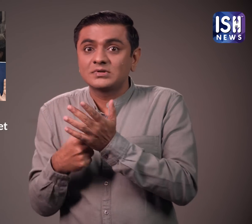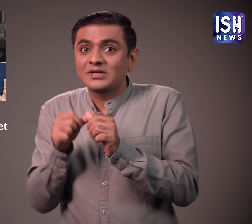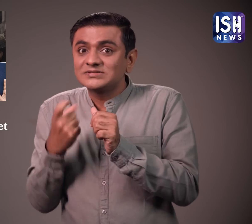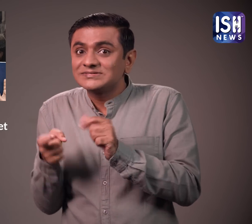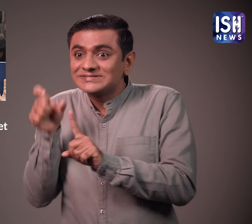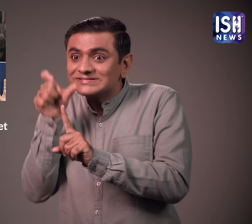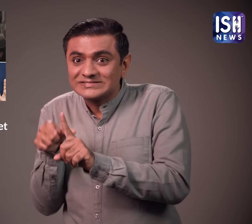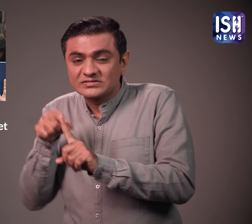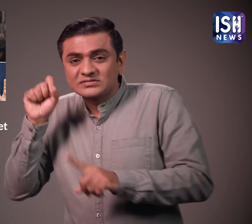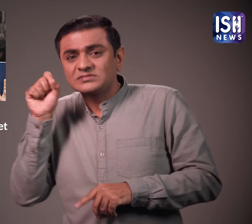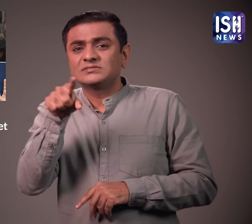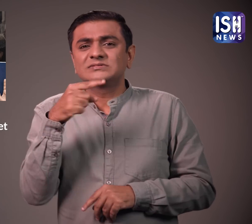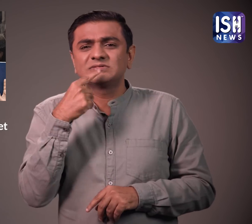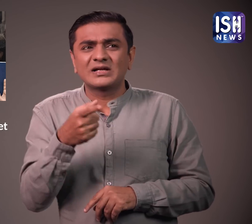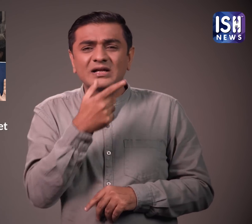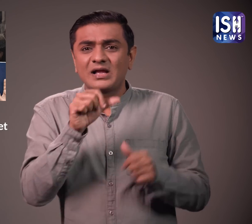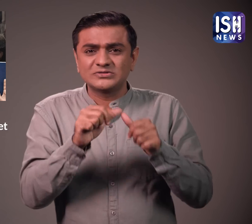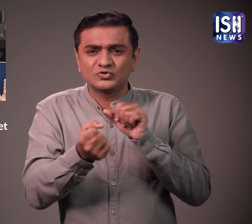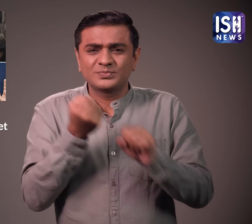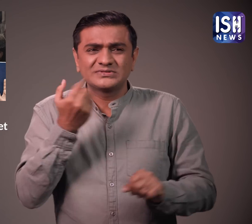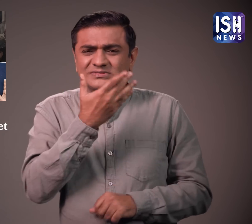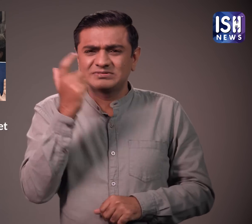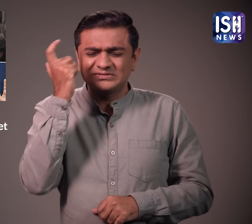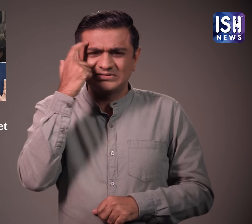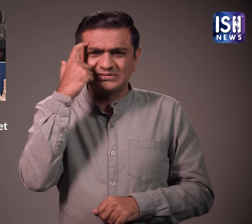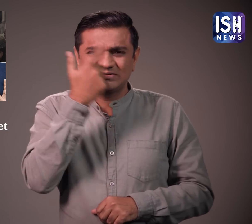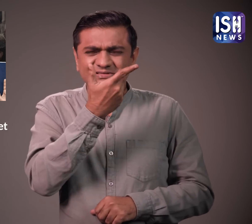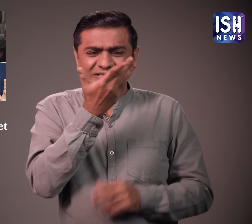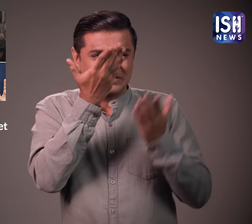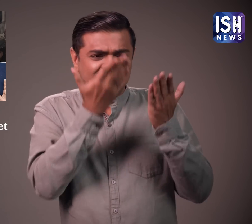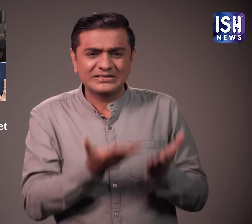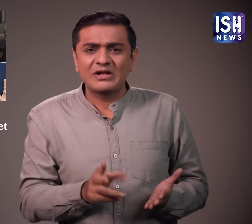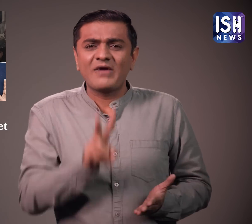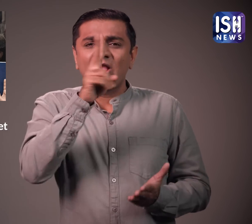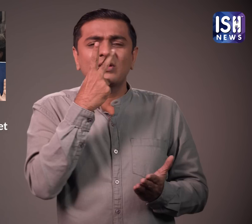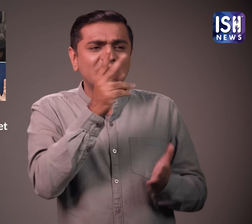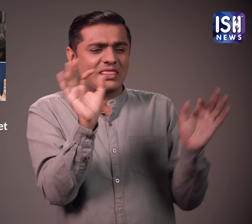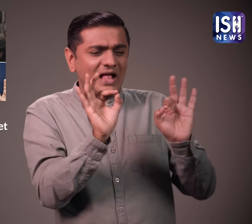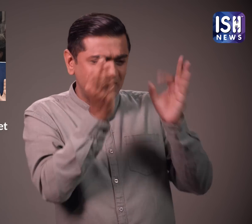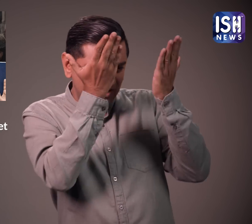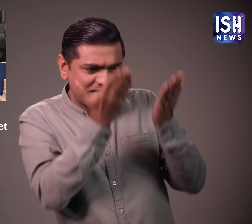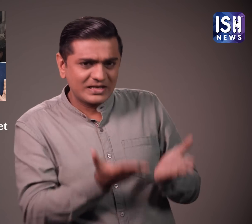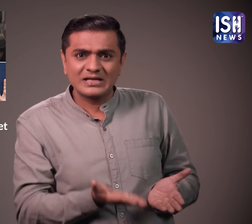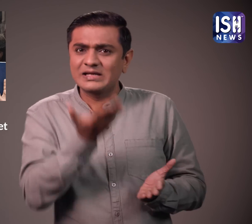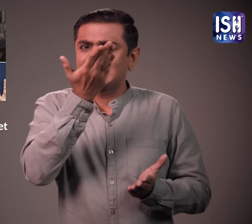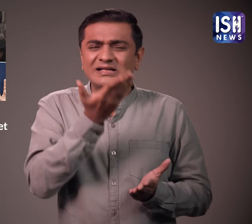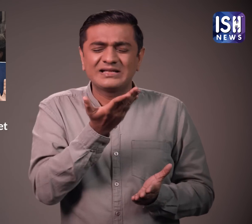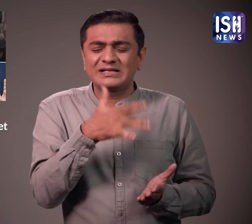प्रकाश राज ने अक्षय कुमार पर तंच कस्ते हुए कहा आपसे ऐसी उमीद नहीं थी रुच्चा चड़ा